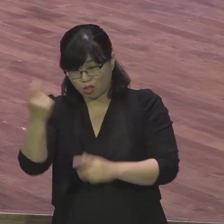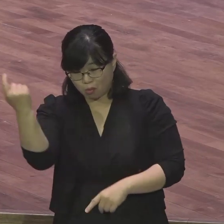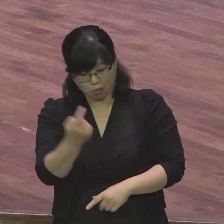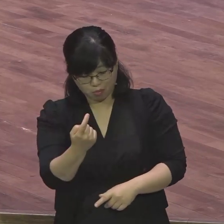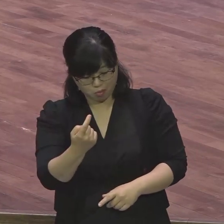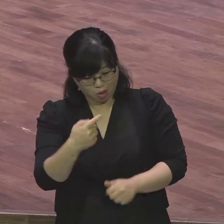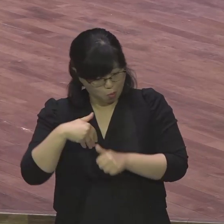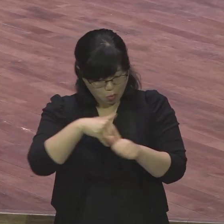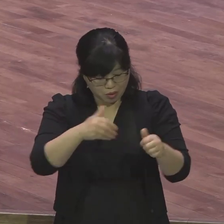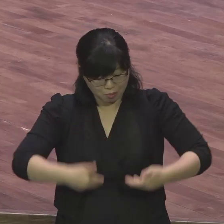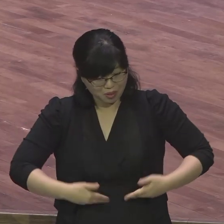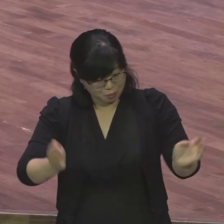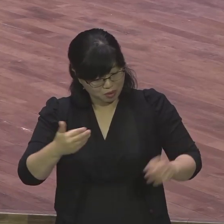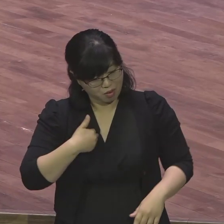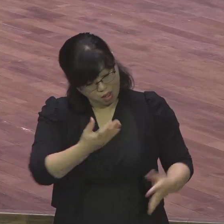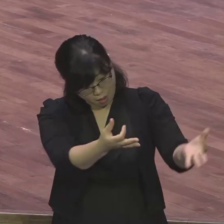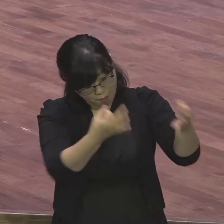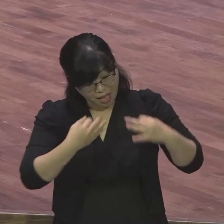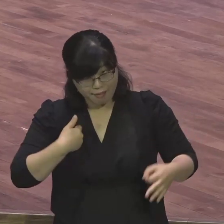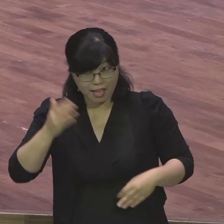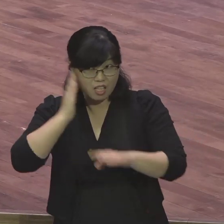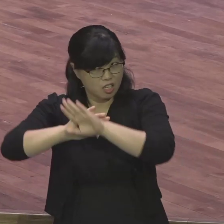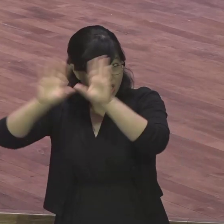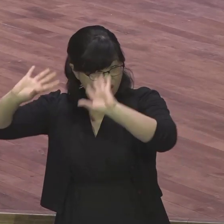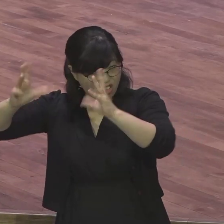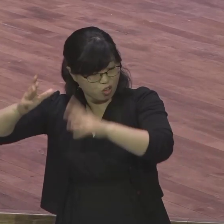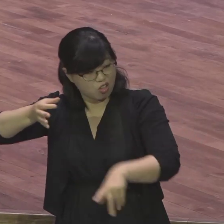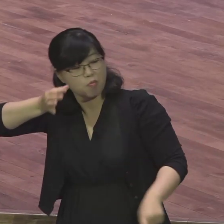말씀을 믿음으로 구원 받도록 그랬단 말이에요 그러니까